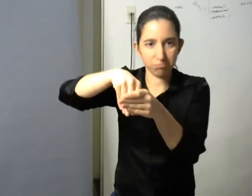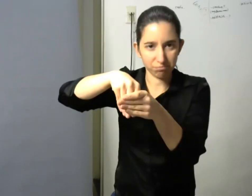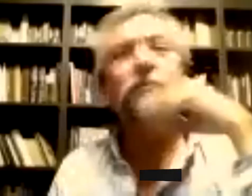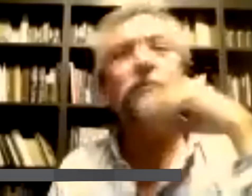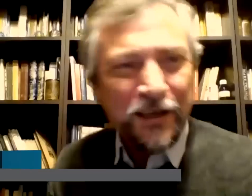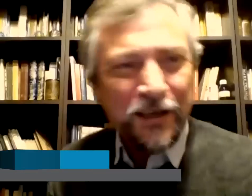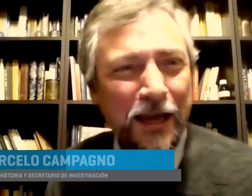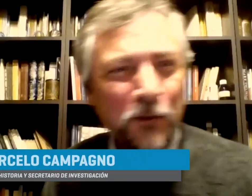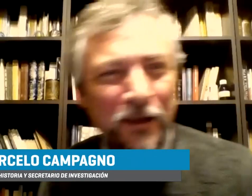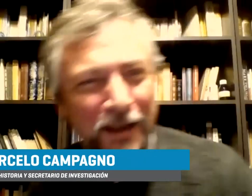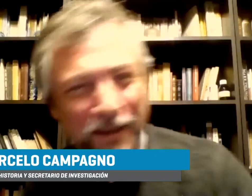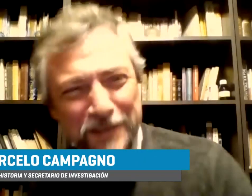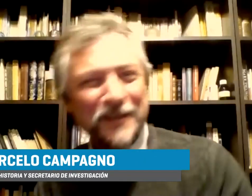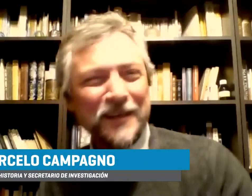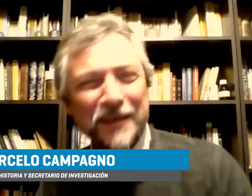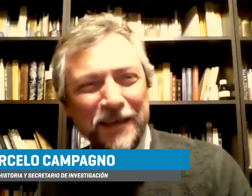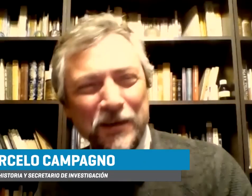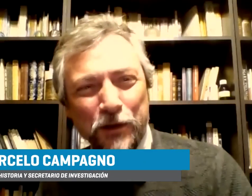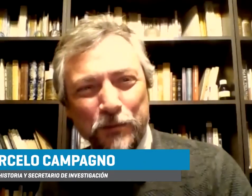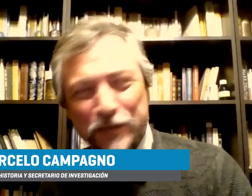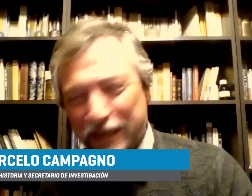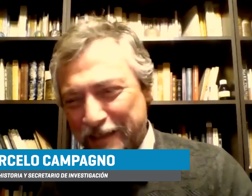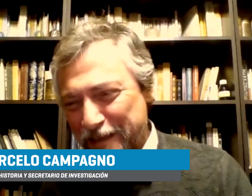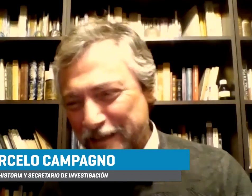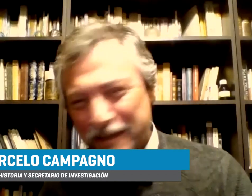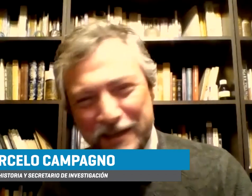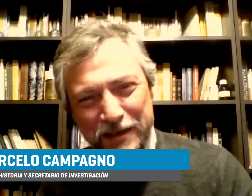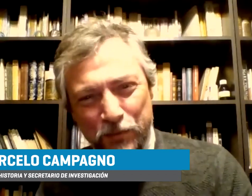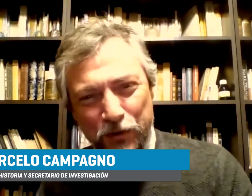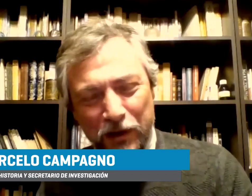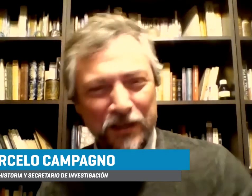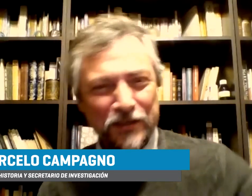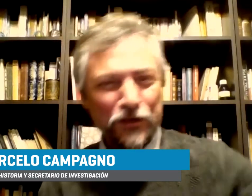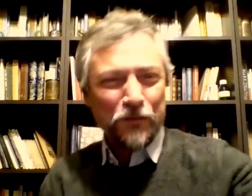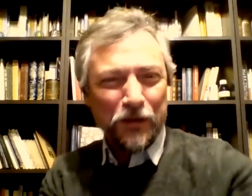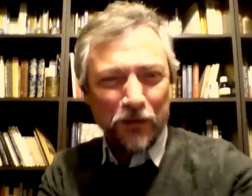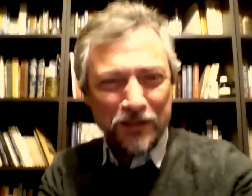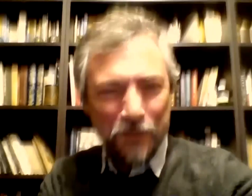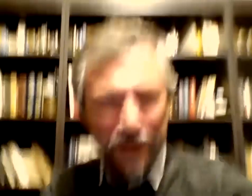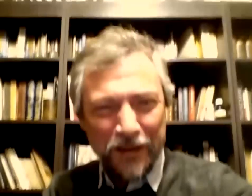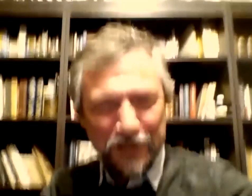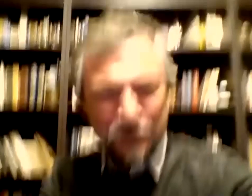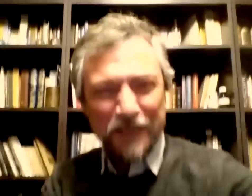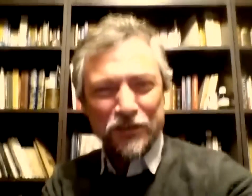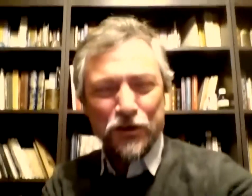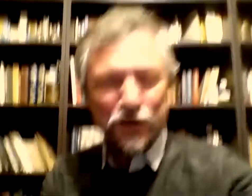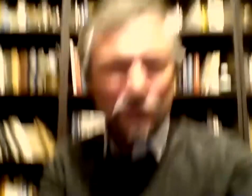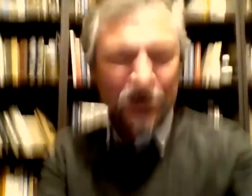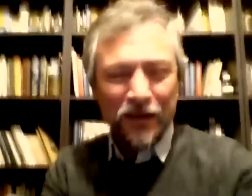¿Qué tal? Buenas tardes bueno muchas gracias por la invitación para poder participar de esta presentación y